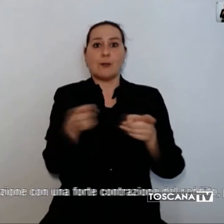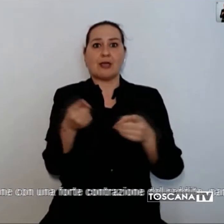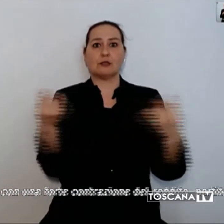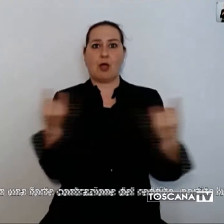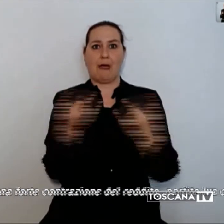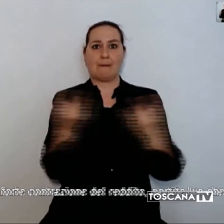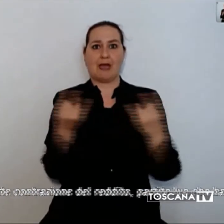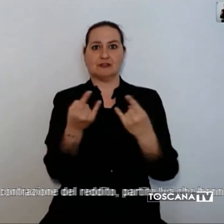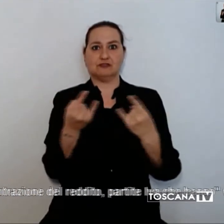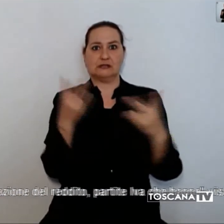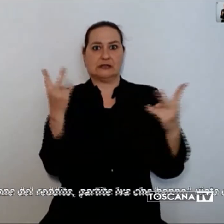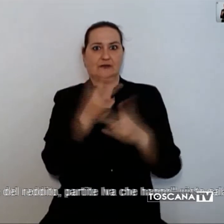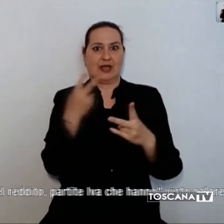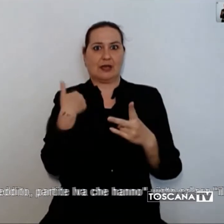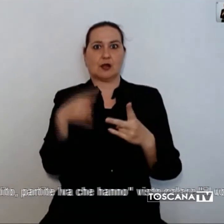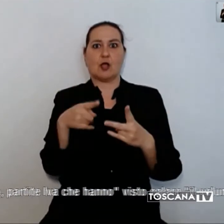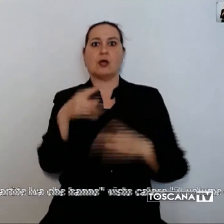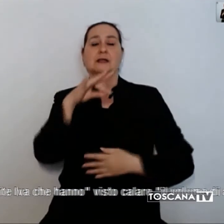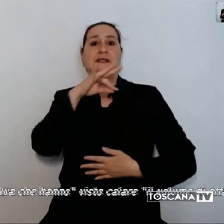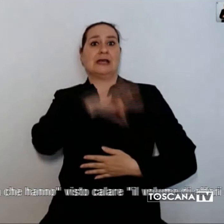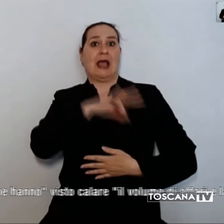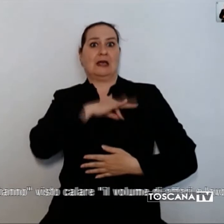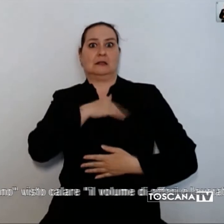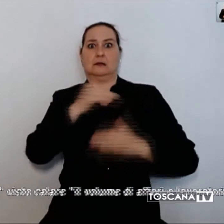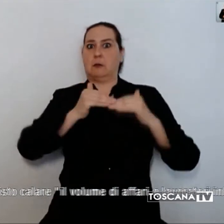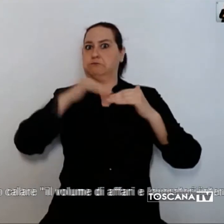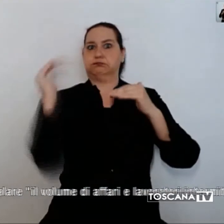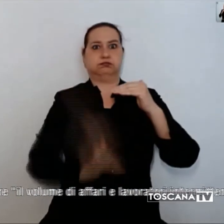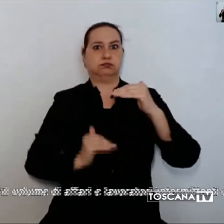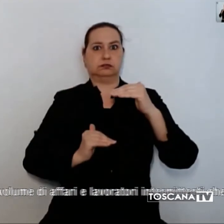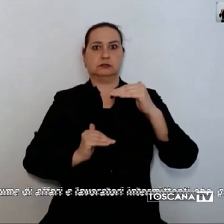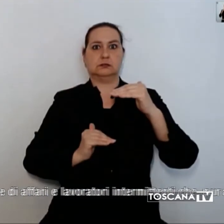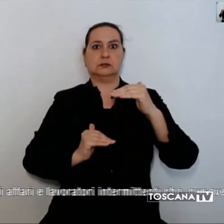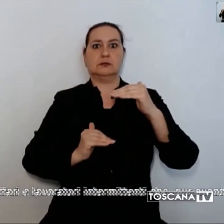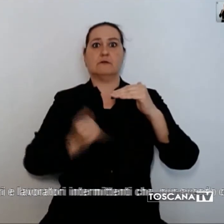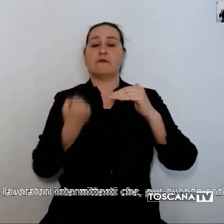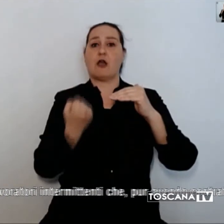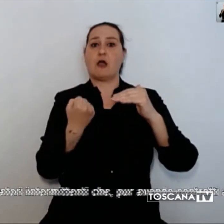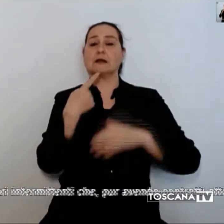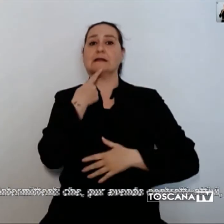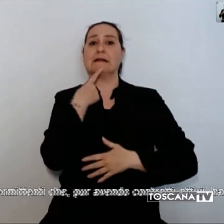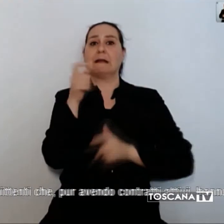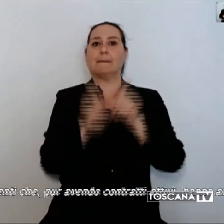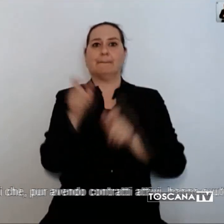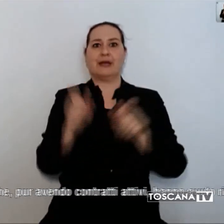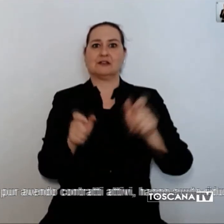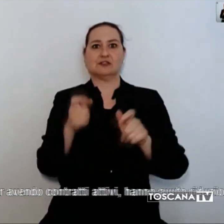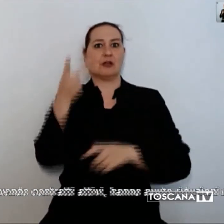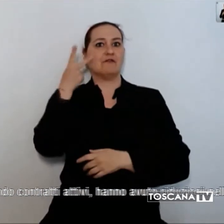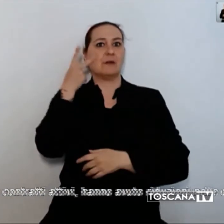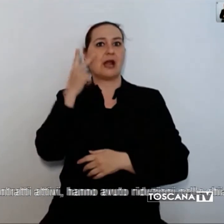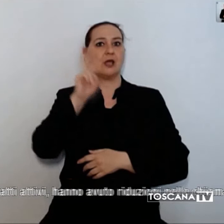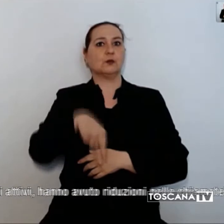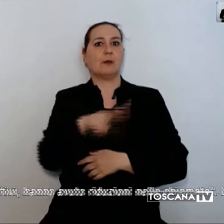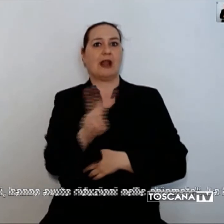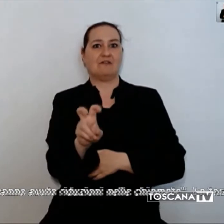forti decurtazioni del reddito nello specifico persone che da febbraio 2020 hanno